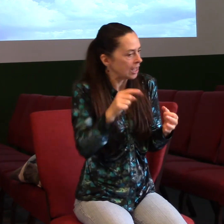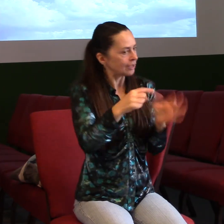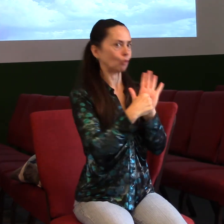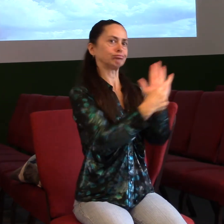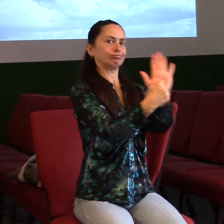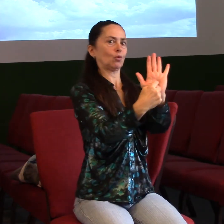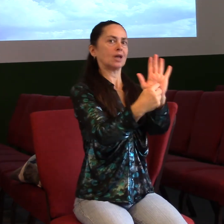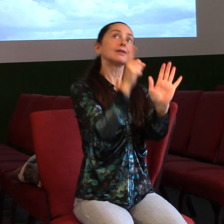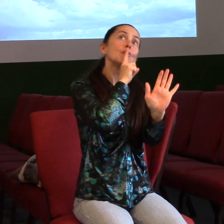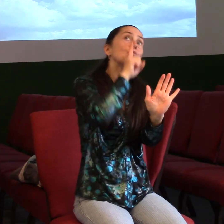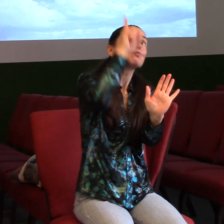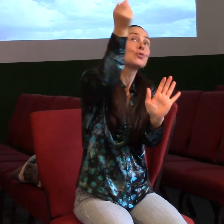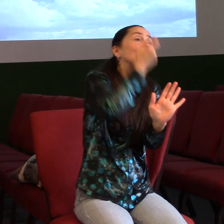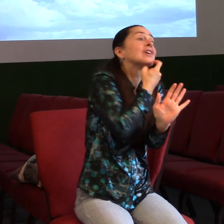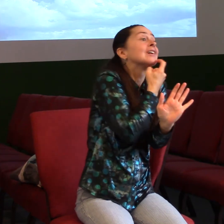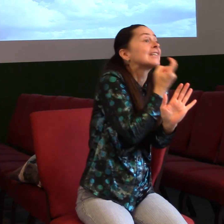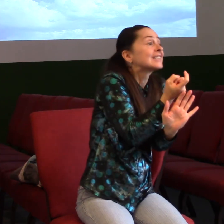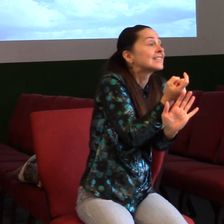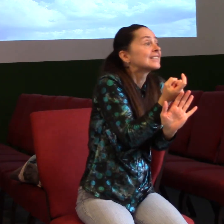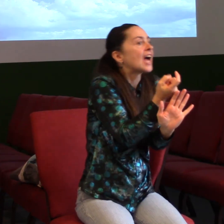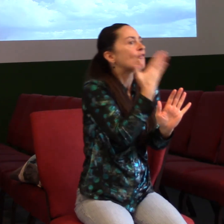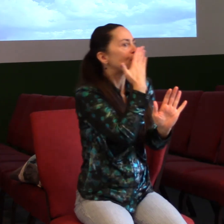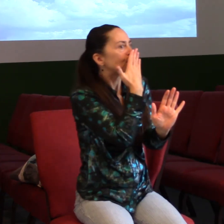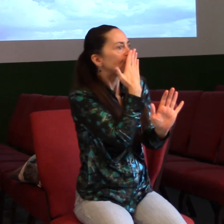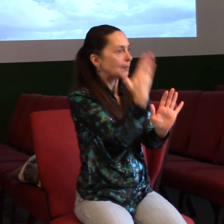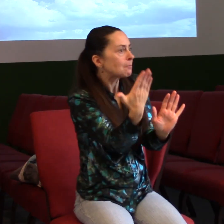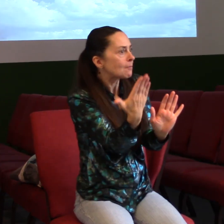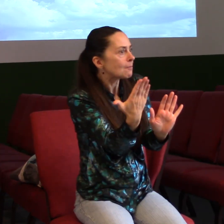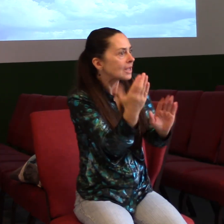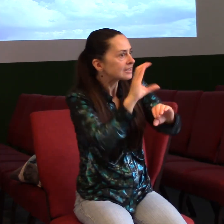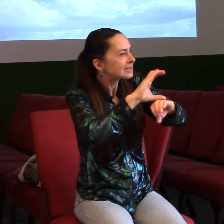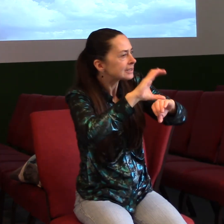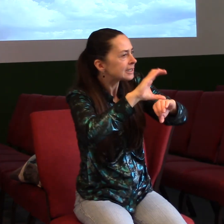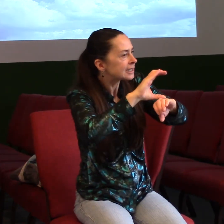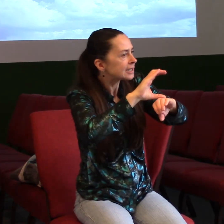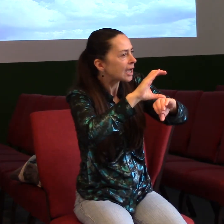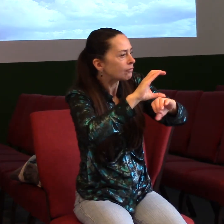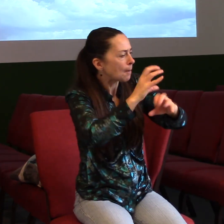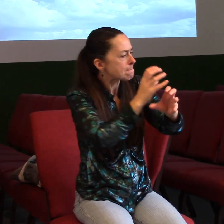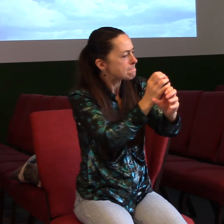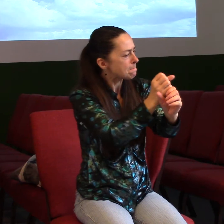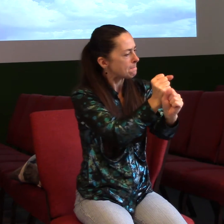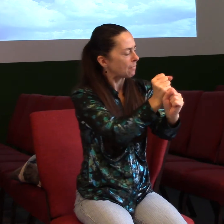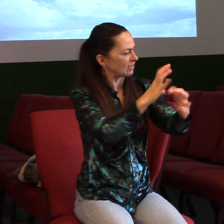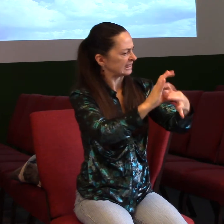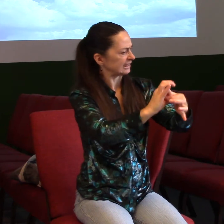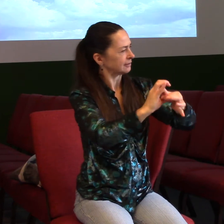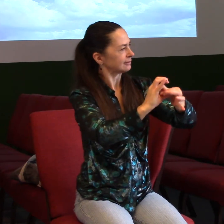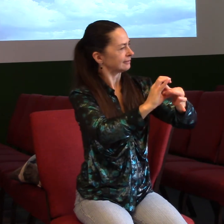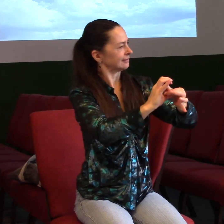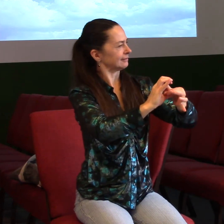Bůh chce, aby vypadal, jak by má vypadat církev. Že se držíme společně a prostě nás nikdo rozrve. Ale jak